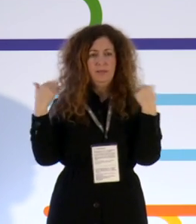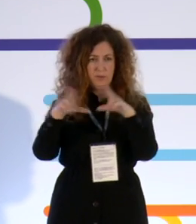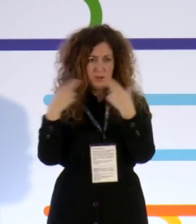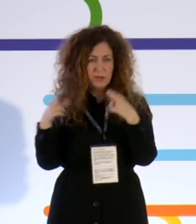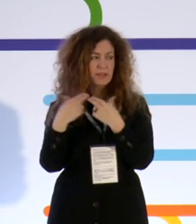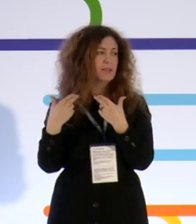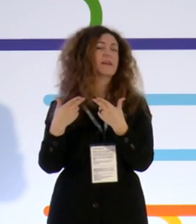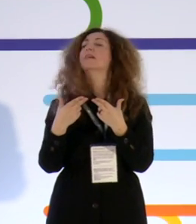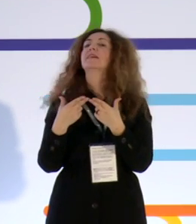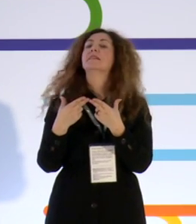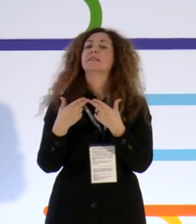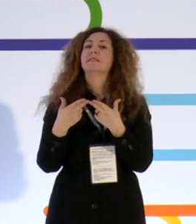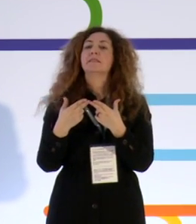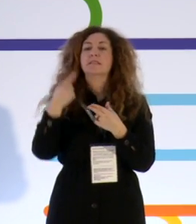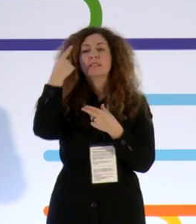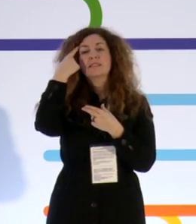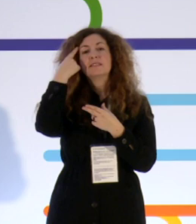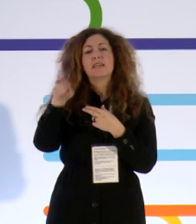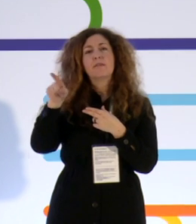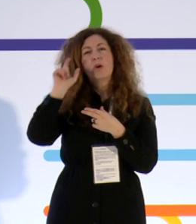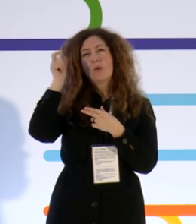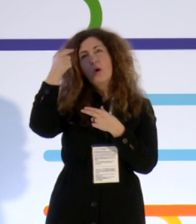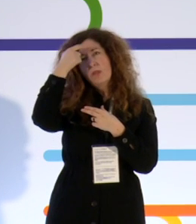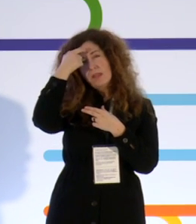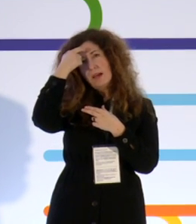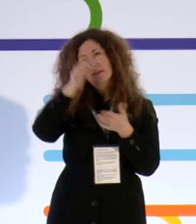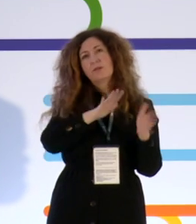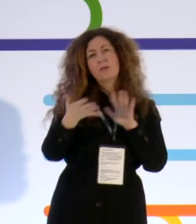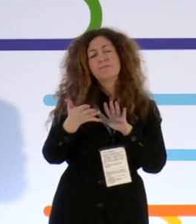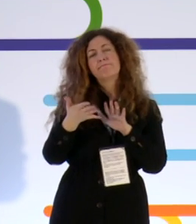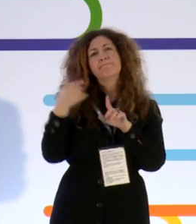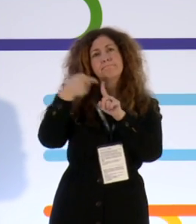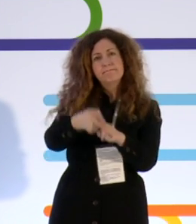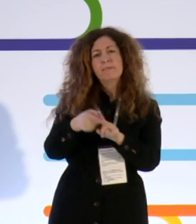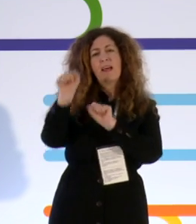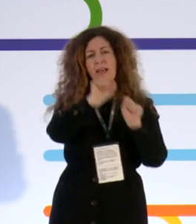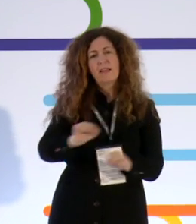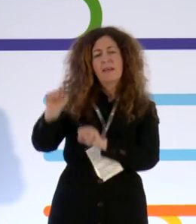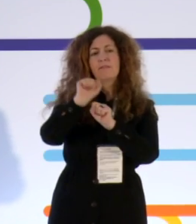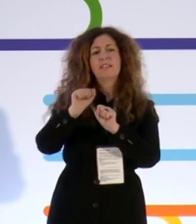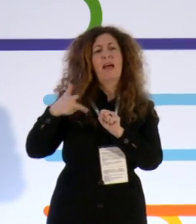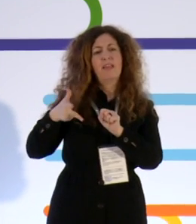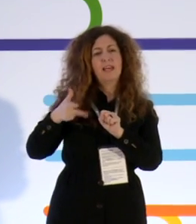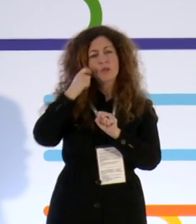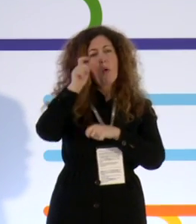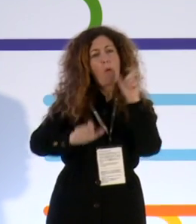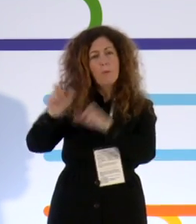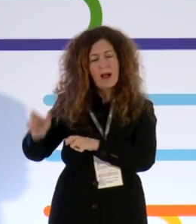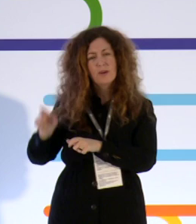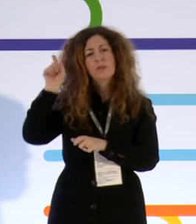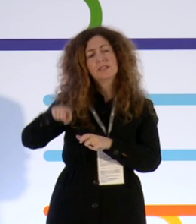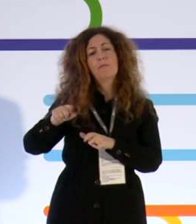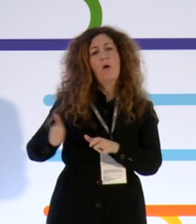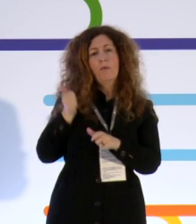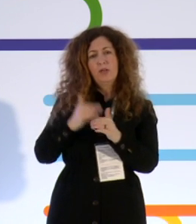sabemos que aplica conceptos tan elementales como es la defensa de los derechos humanos o la igualdad de oportunidades o